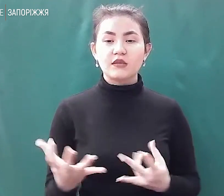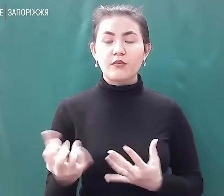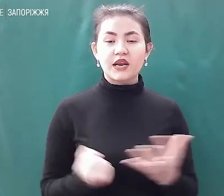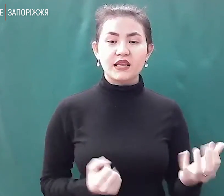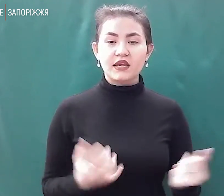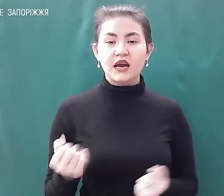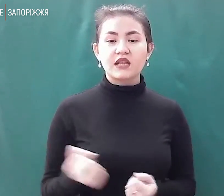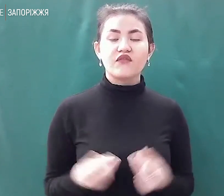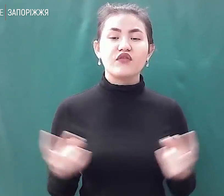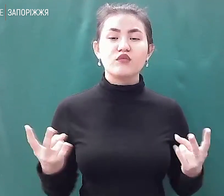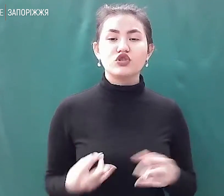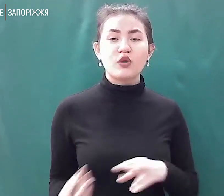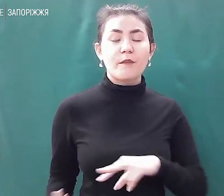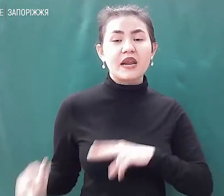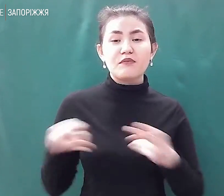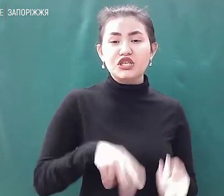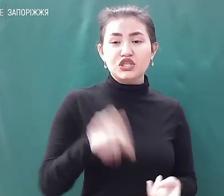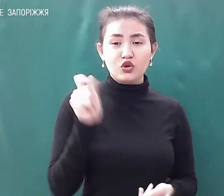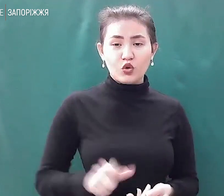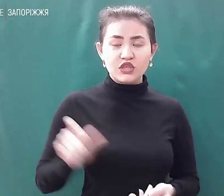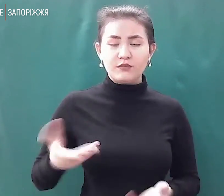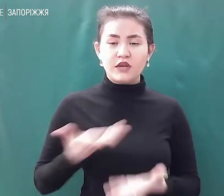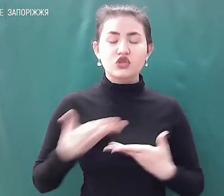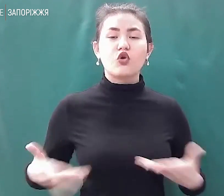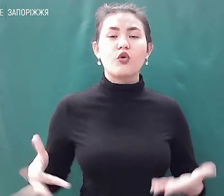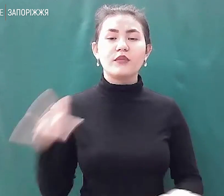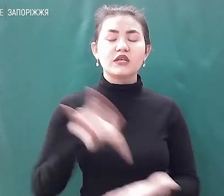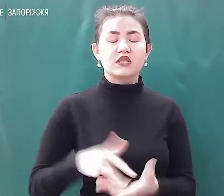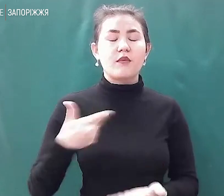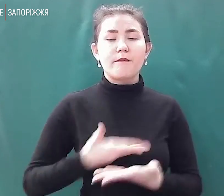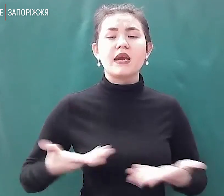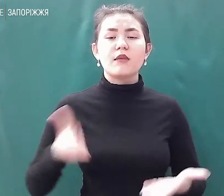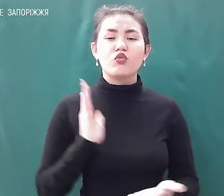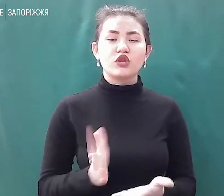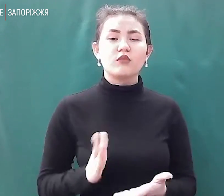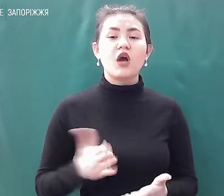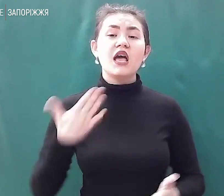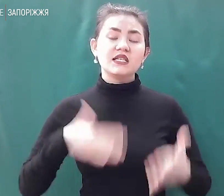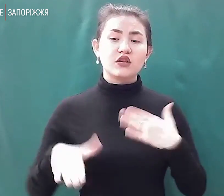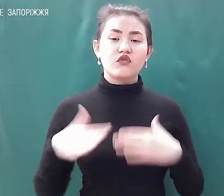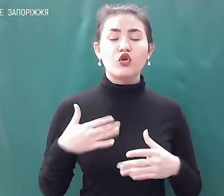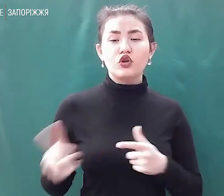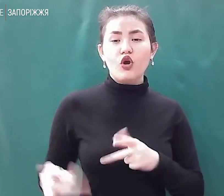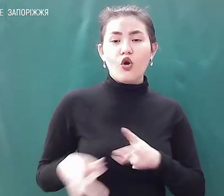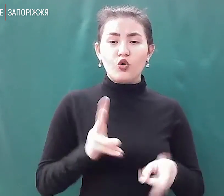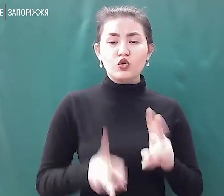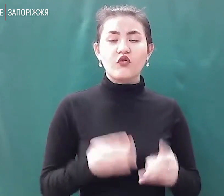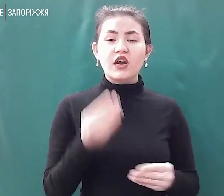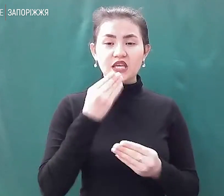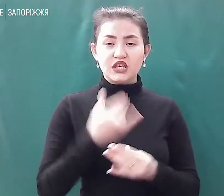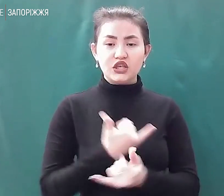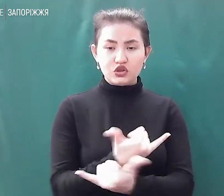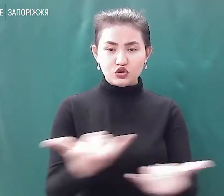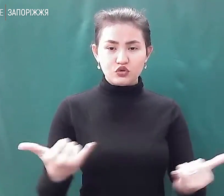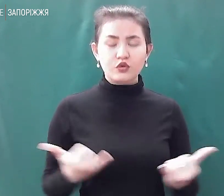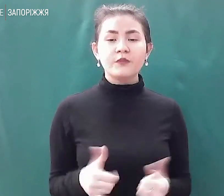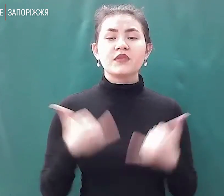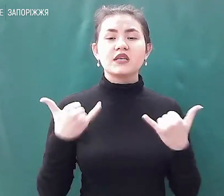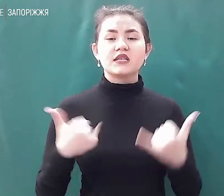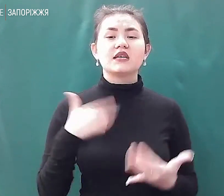переміщених осіб до нашого міста, ми будемо задоволені готувати їжу. Зараз ми навіть запаслися водою,